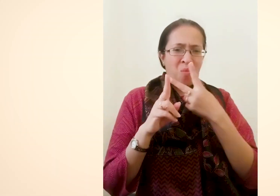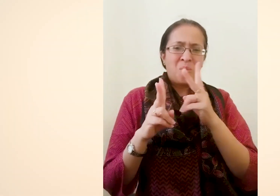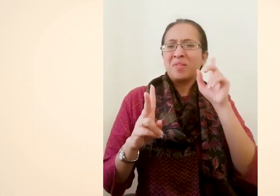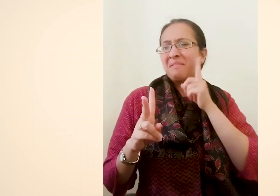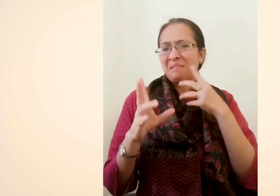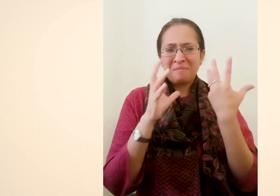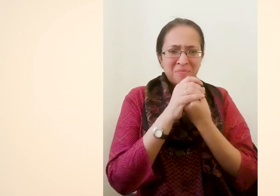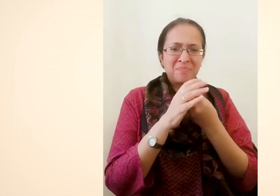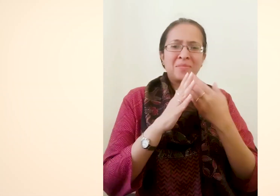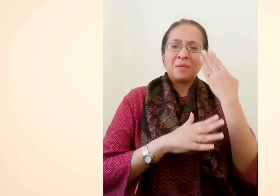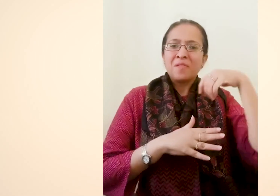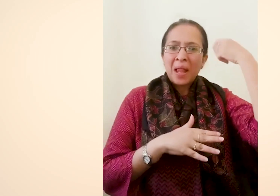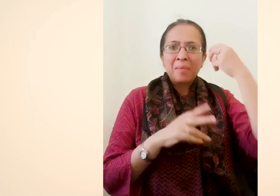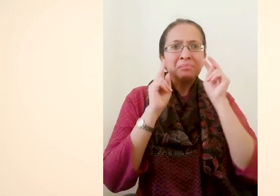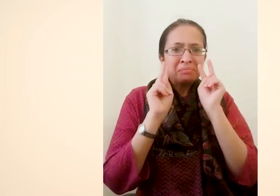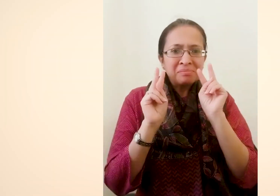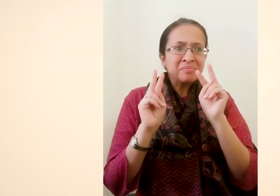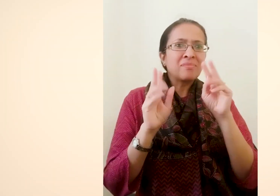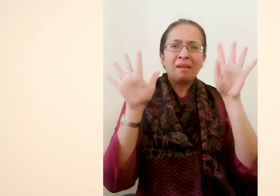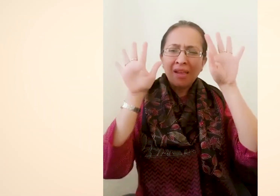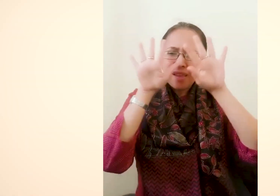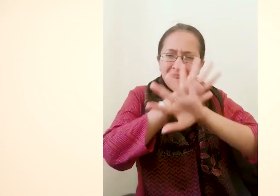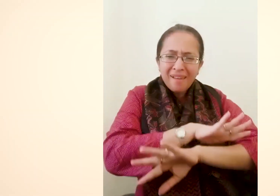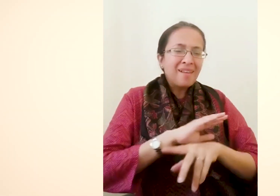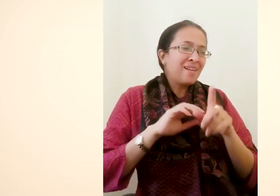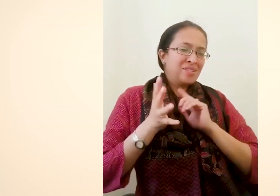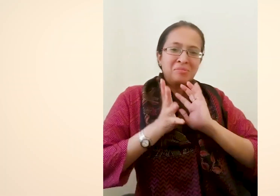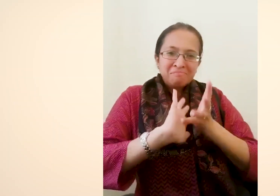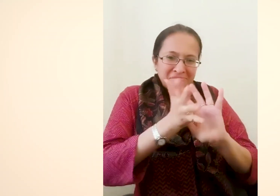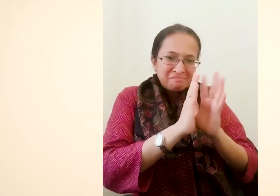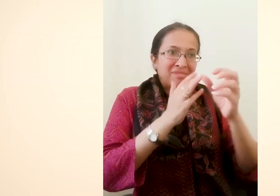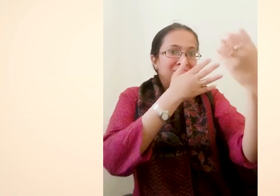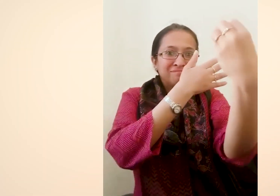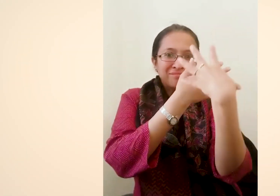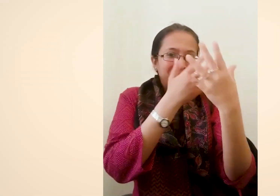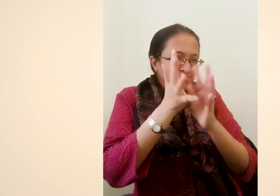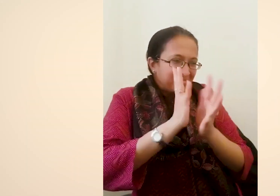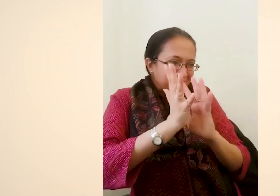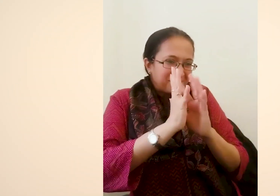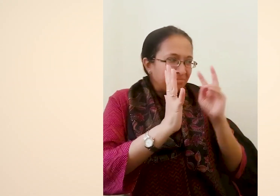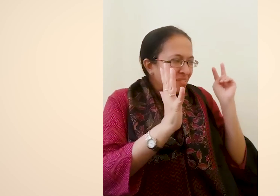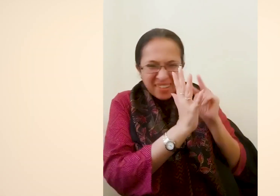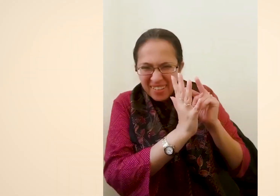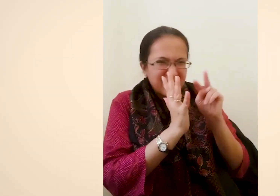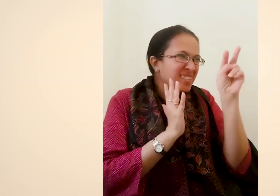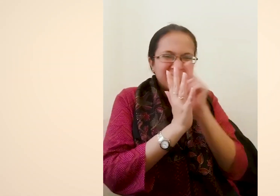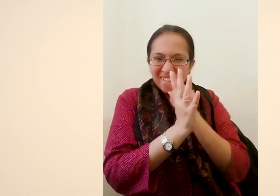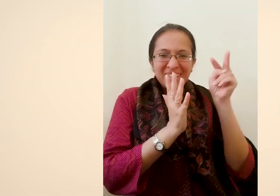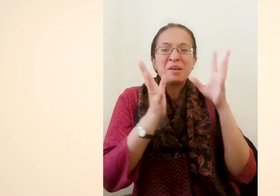पहले मौनिका, मैं, विकी और अन्या डेफ फिल्म देखने जाते थे जहां हम अंदेरे में इंटरप्रेट करते थे, तेर सारे डायलोग